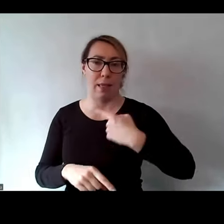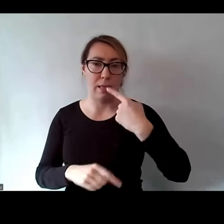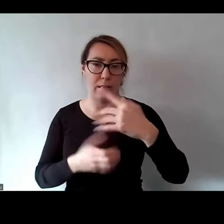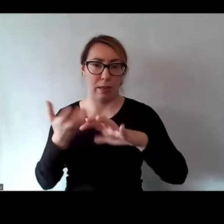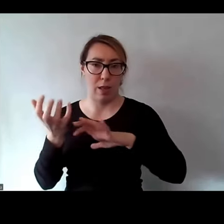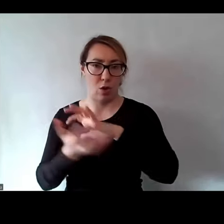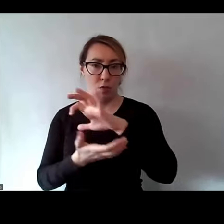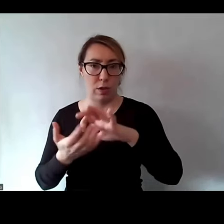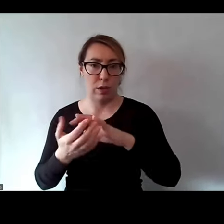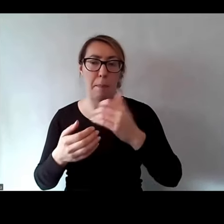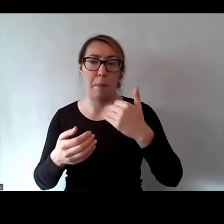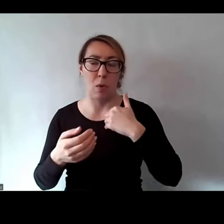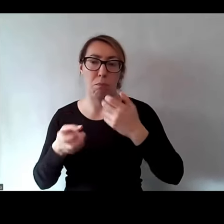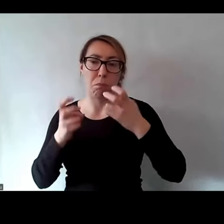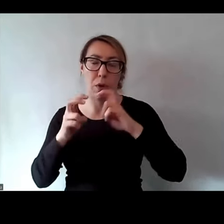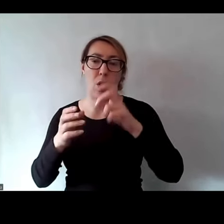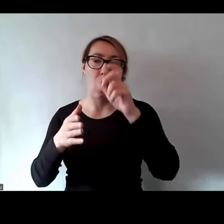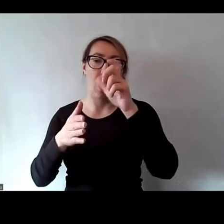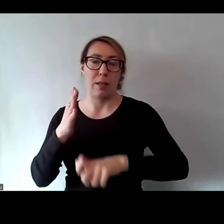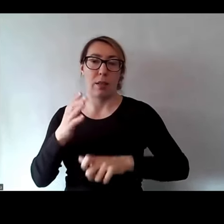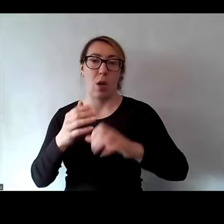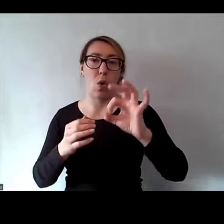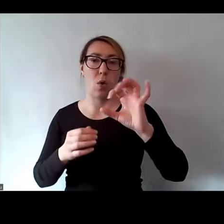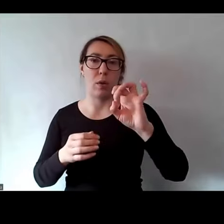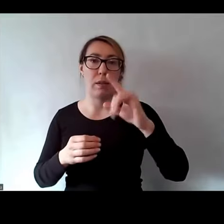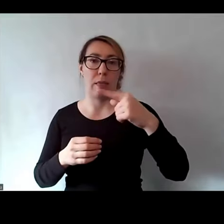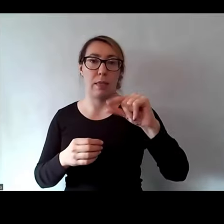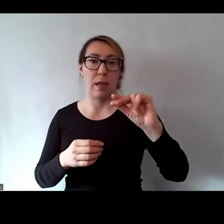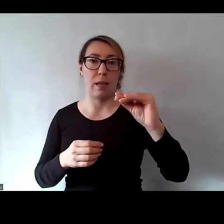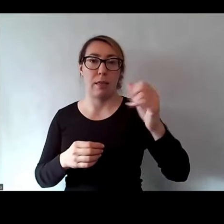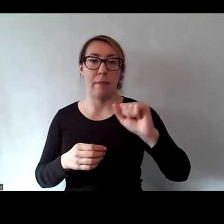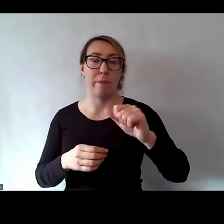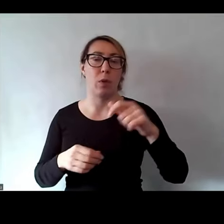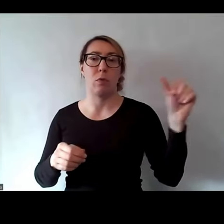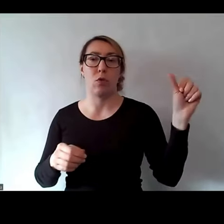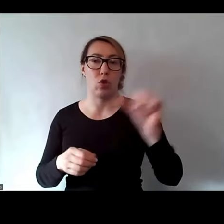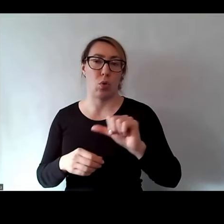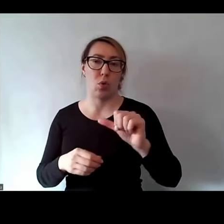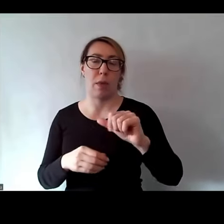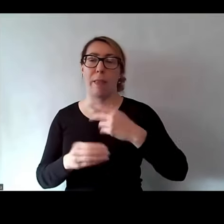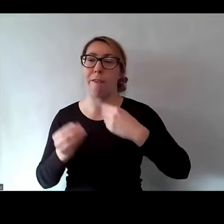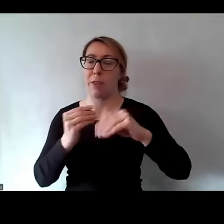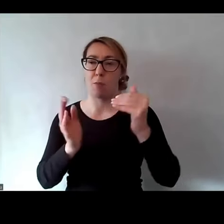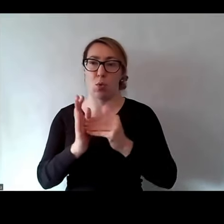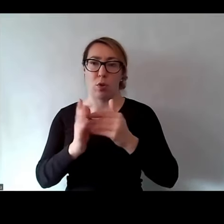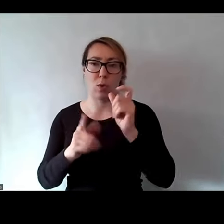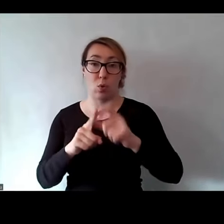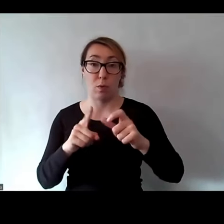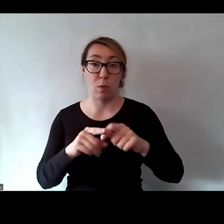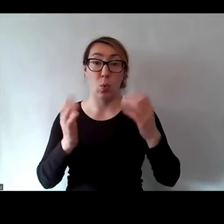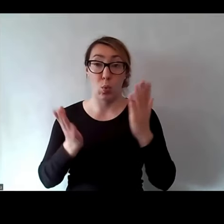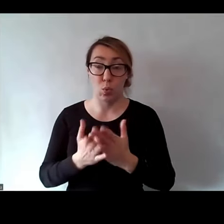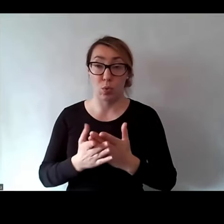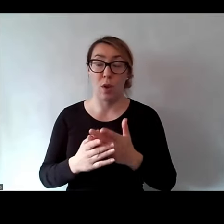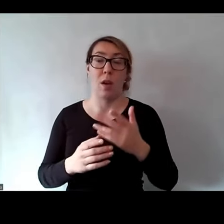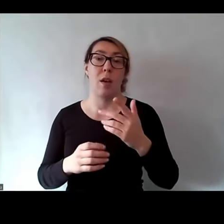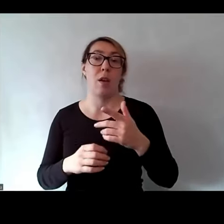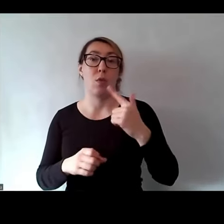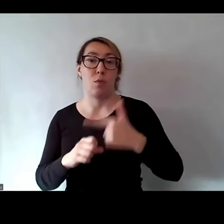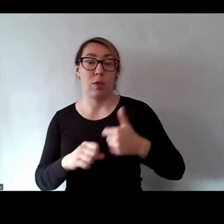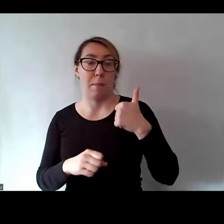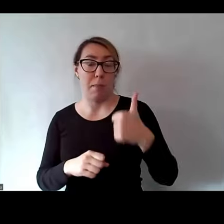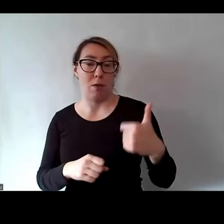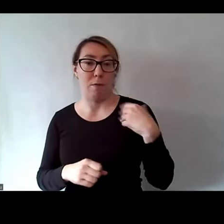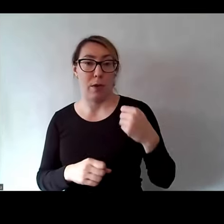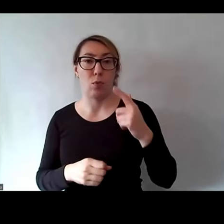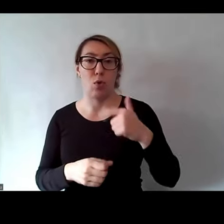i pojawiła się taka lista Ogdena tysiąc najbardziej potrzebnych słów. I mimo, że mamy XXI wiek, minęło 100 lat od jego